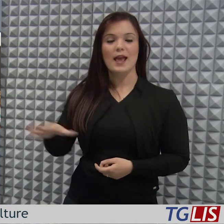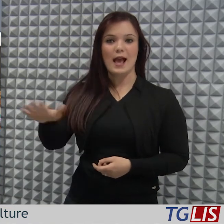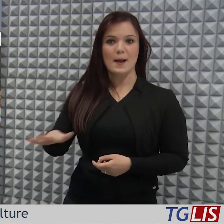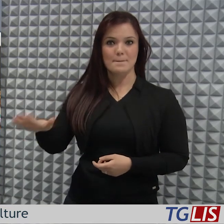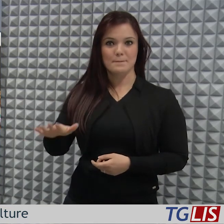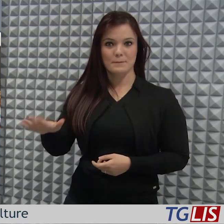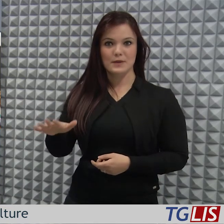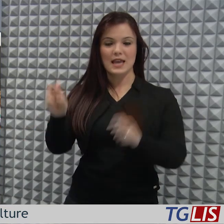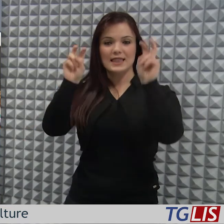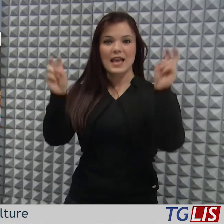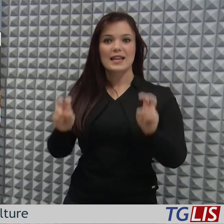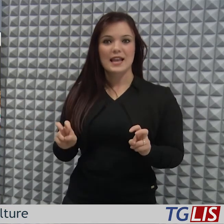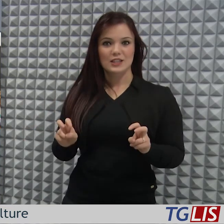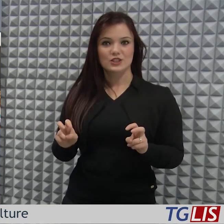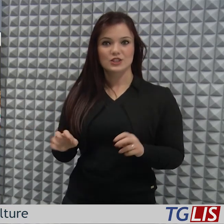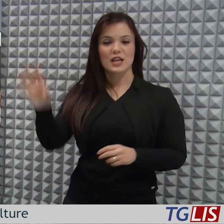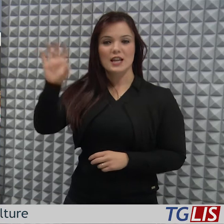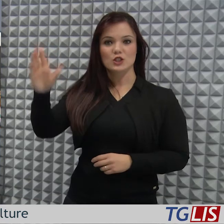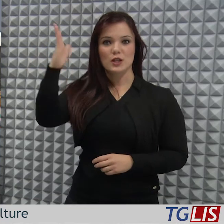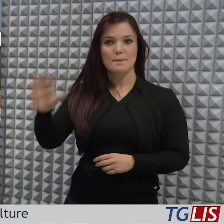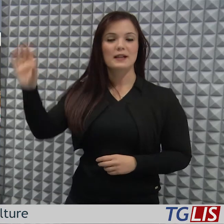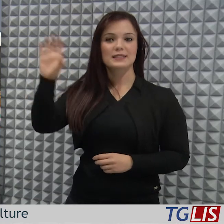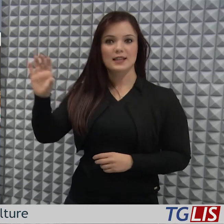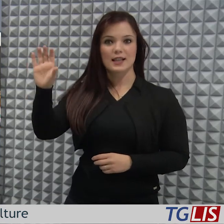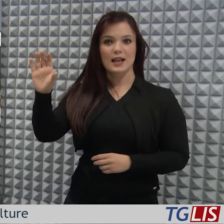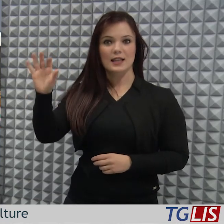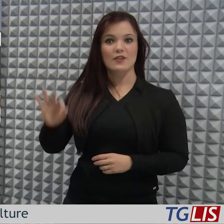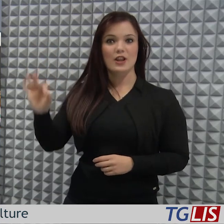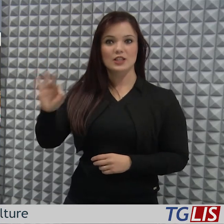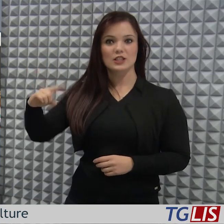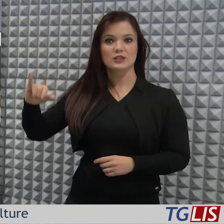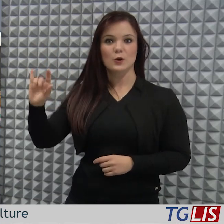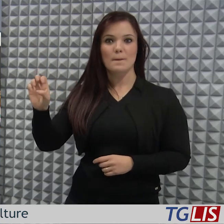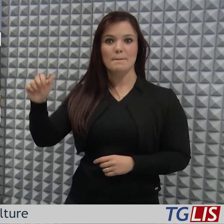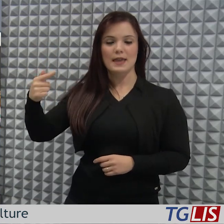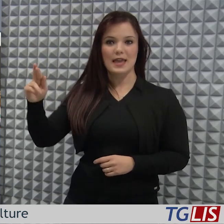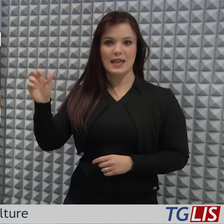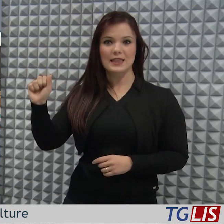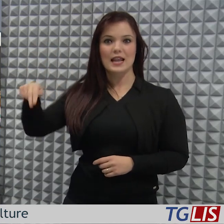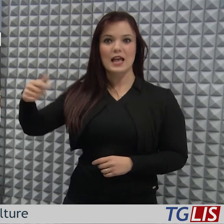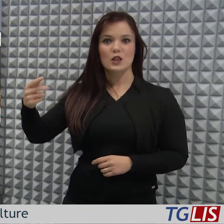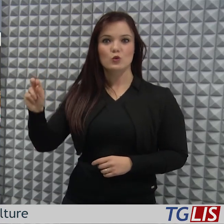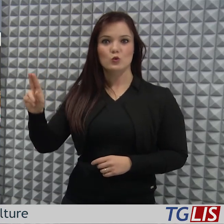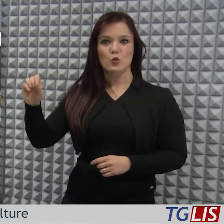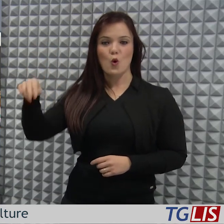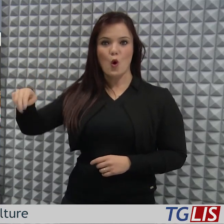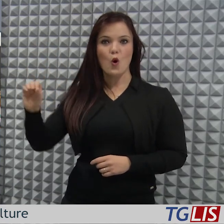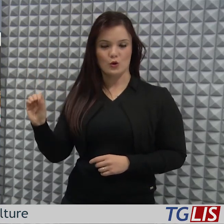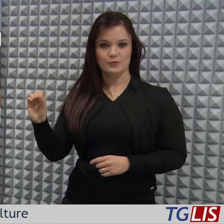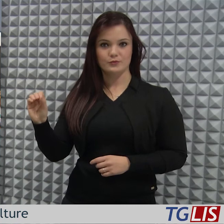'ambiente ed energia della regione Basilicata Francesco Pietrantuono, a margine